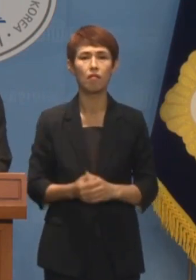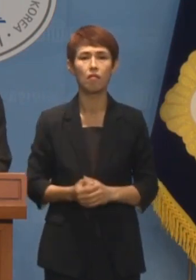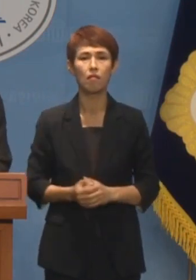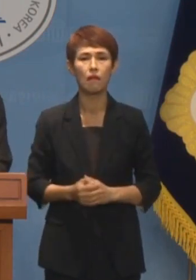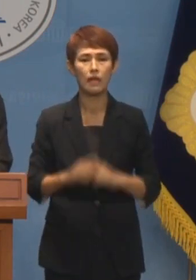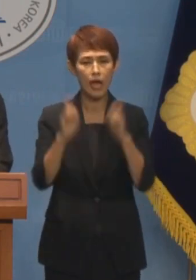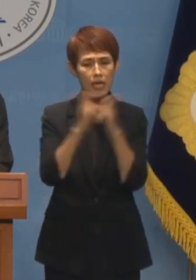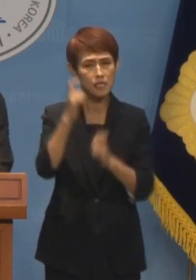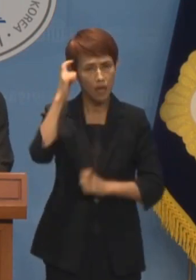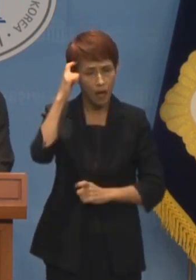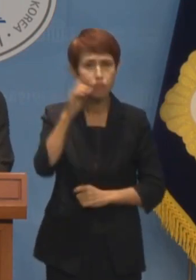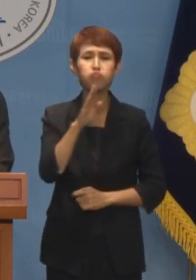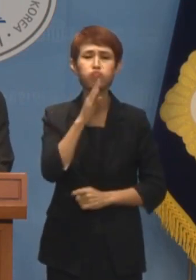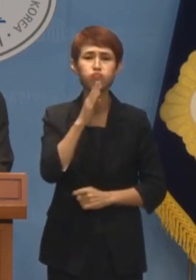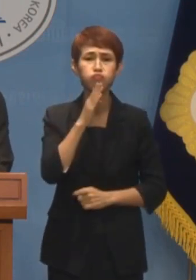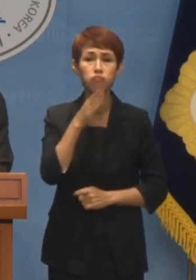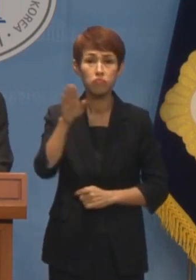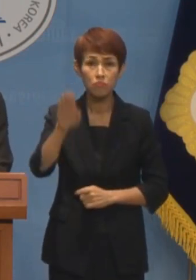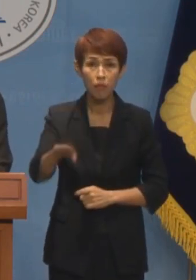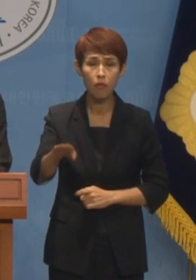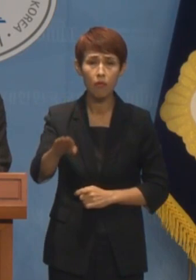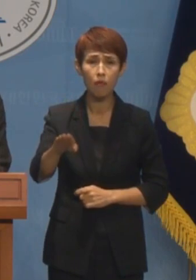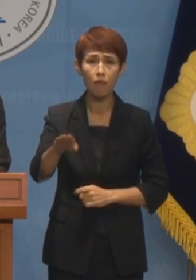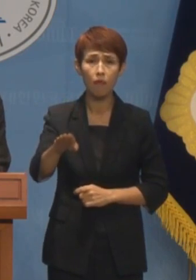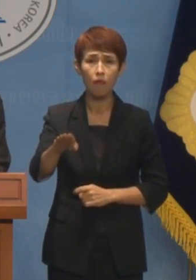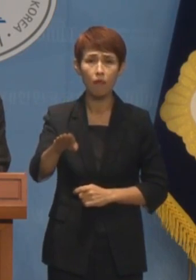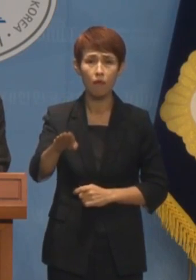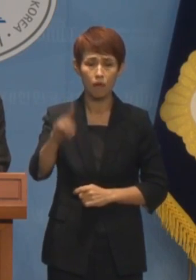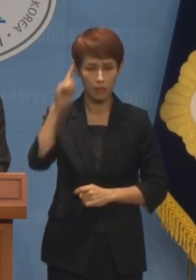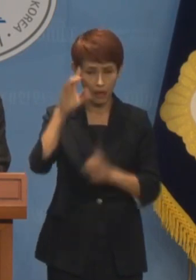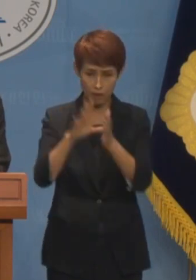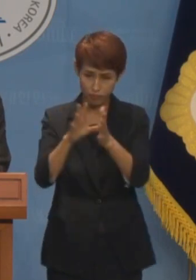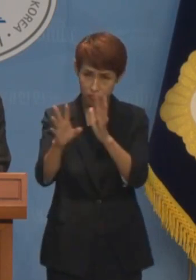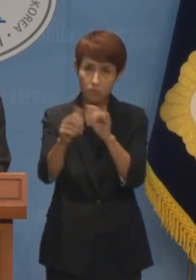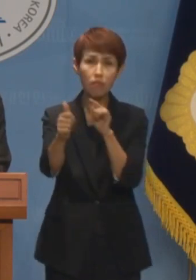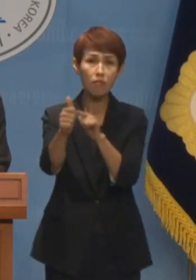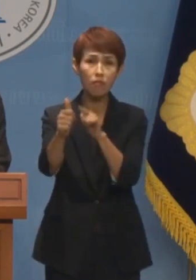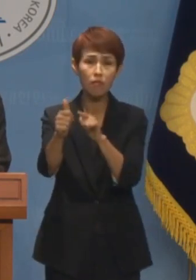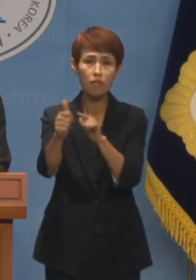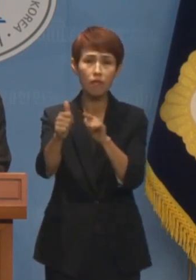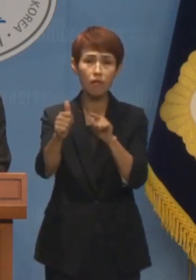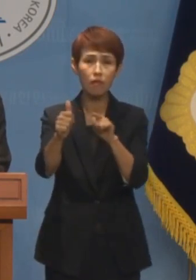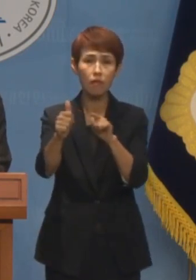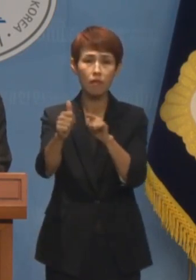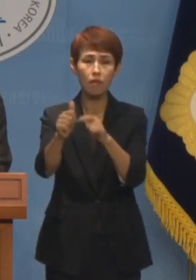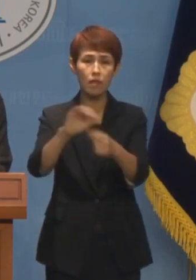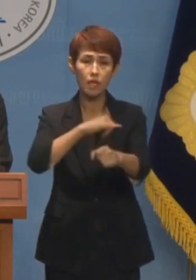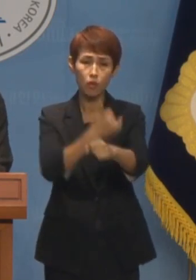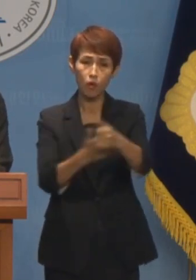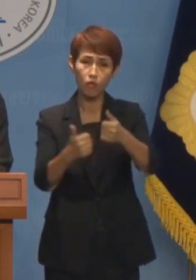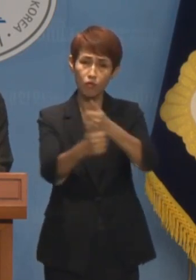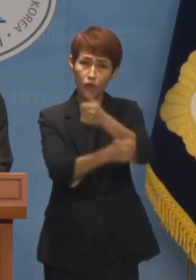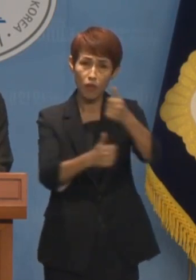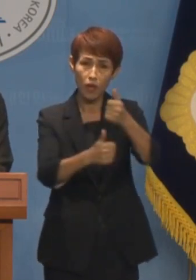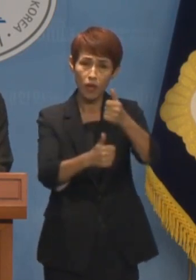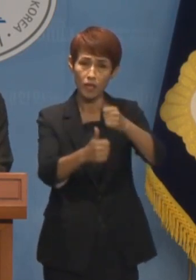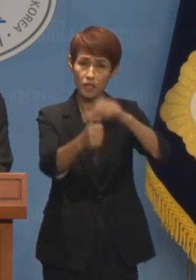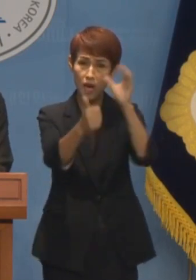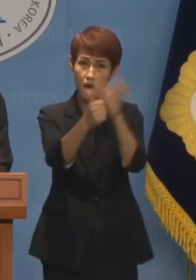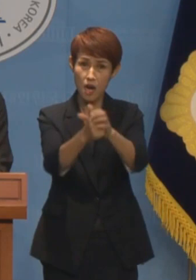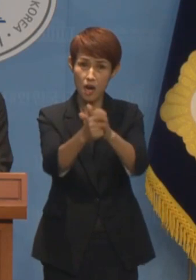가치관이라 할 수 있겠지만 어찌 이러한 가치관을 가진 사람이 본인의 가치관과 정면으로 반대되는